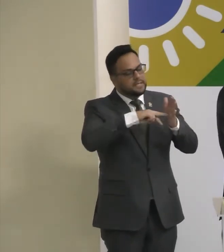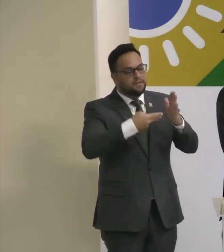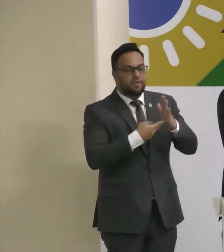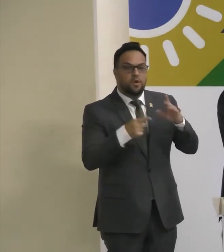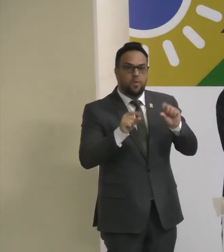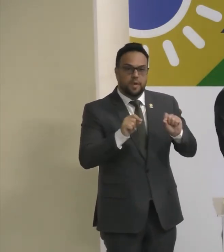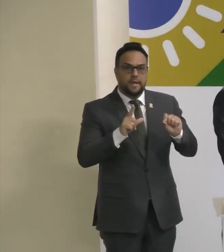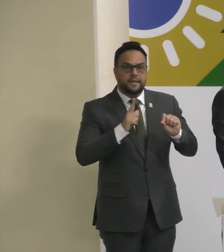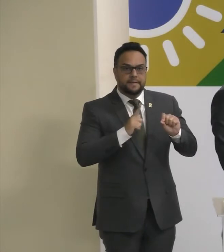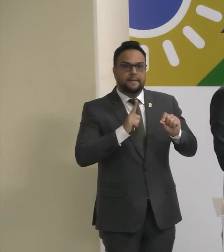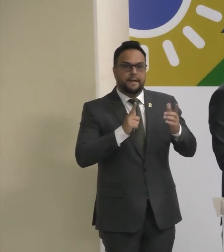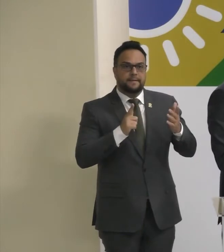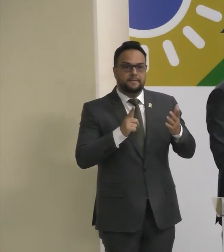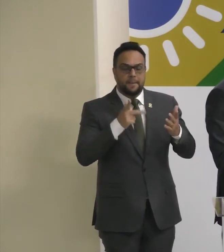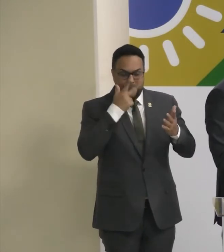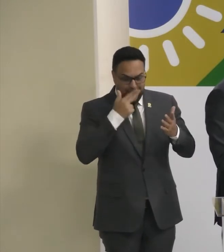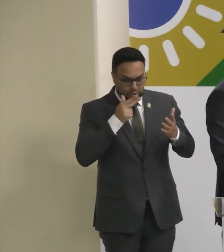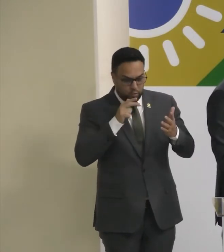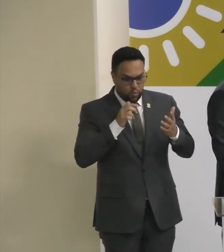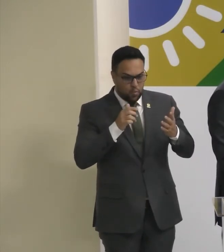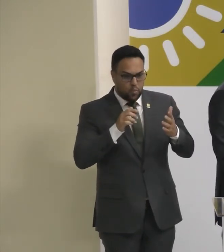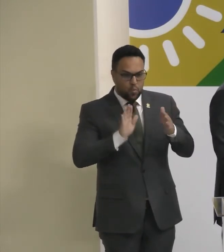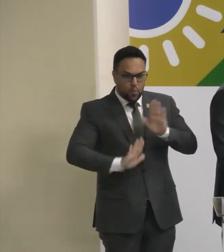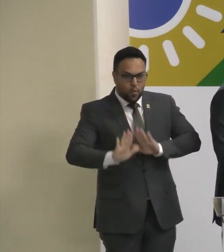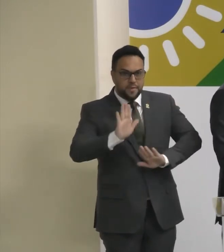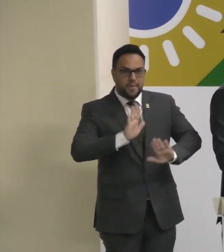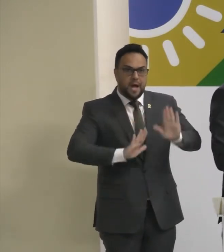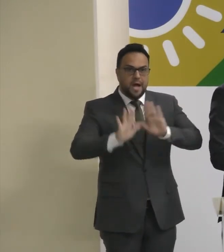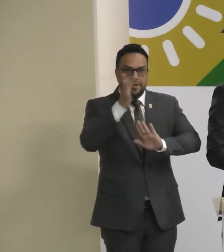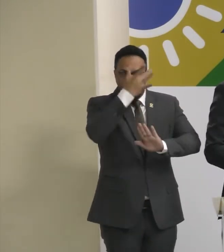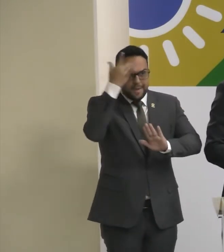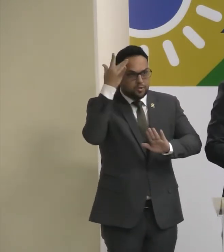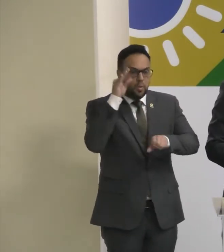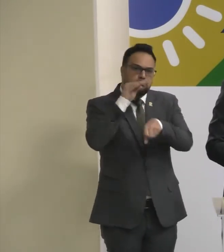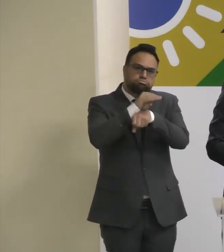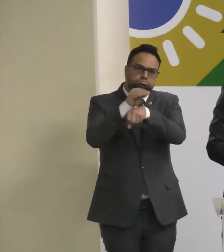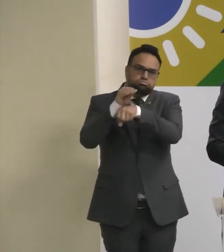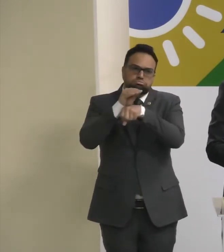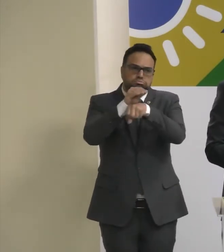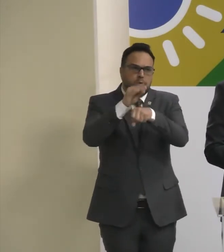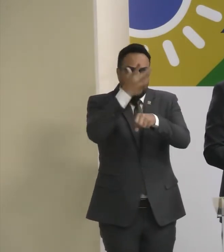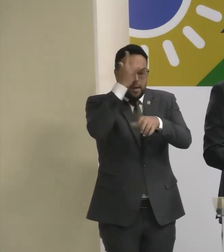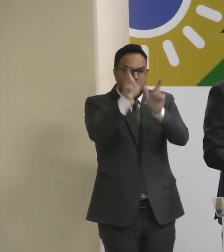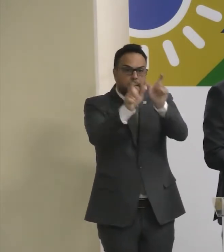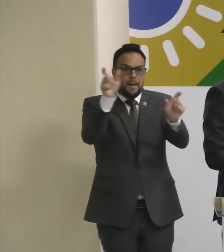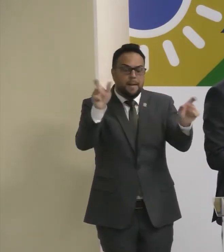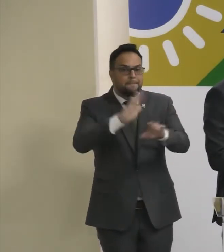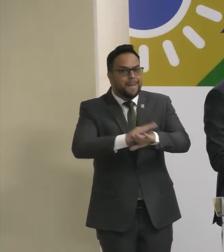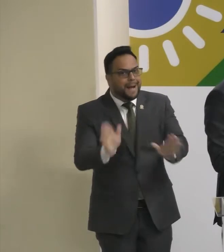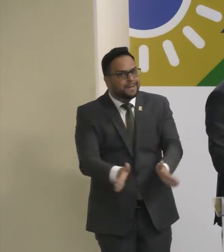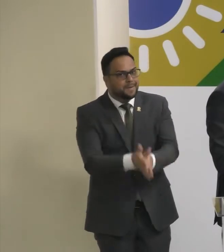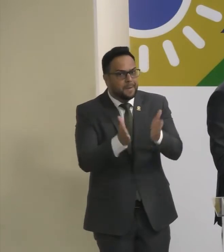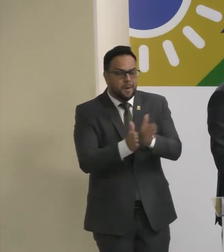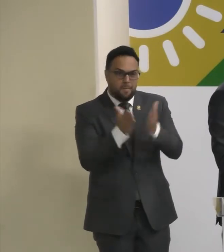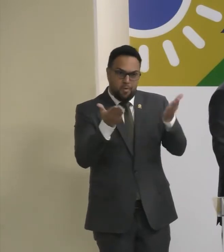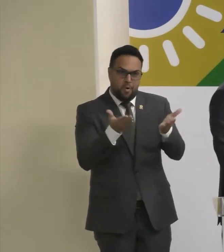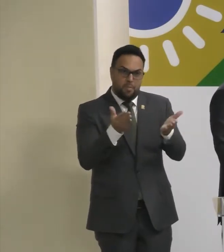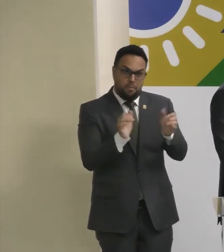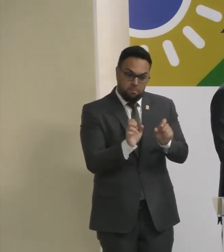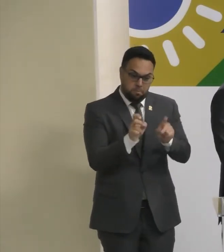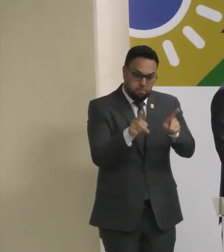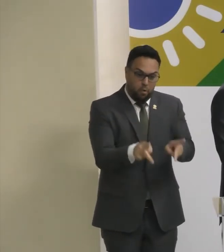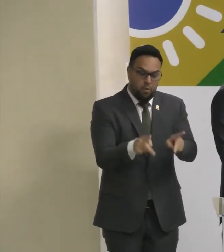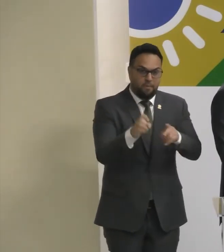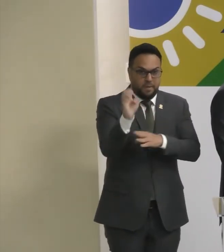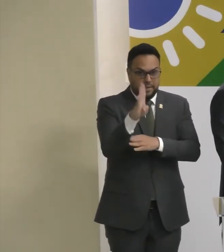o cuidado Do Congresso Nacional Com uma parcela Mais carente Da população Brasileira Então parabenizo Aqui o